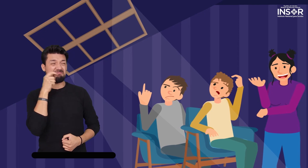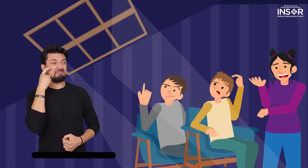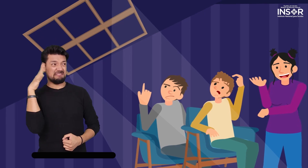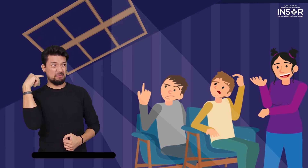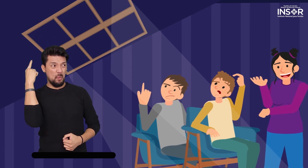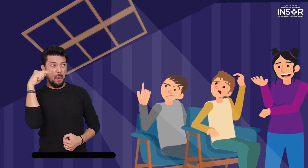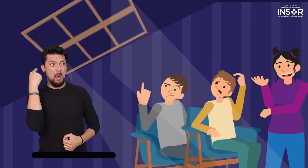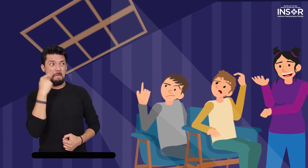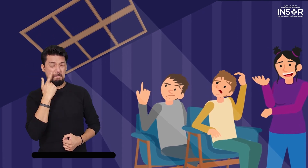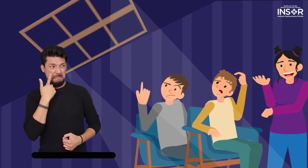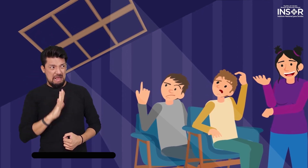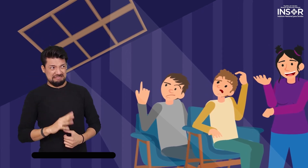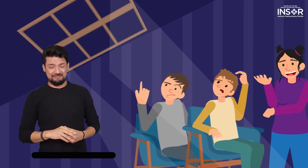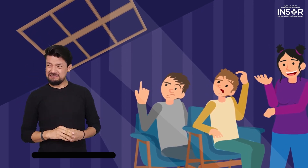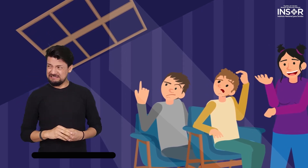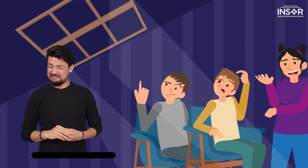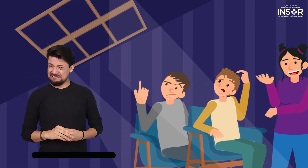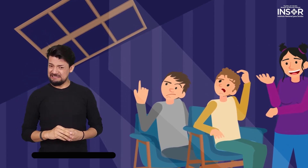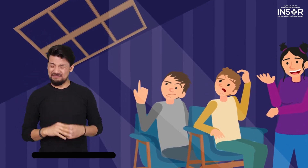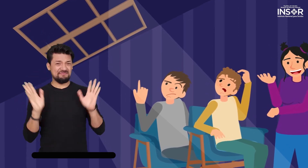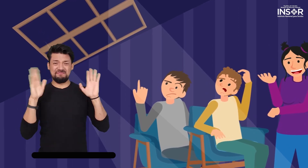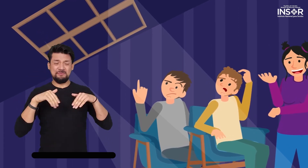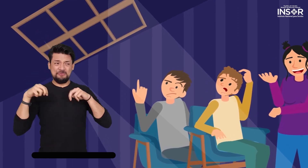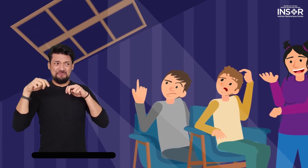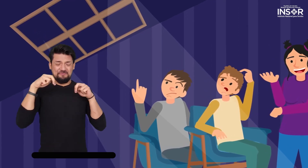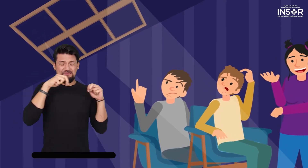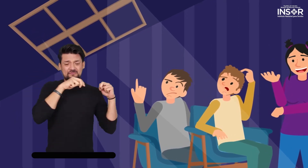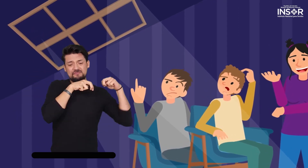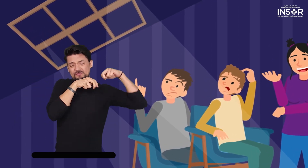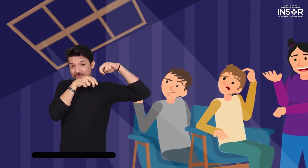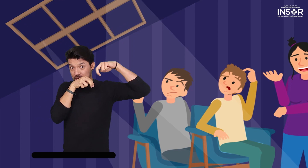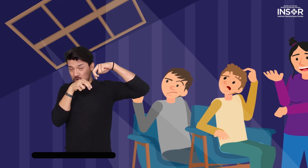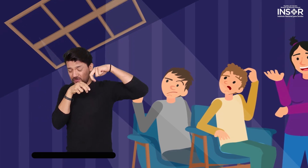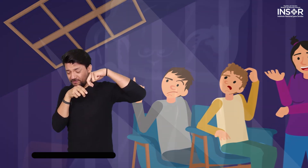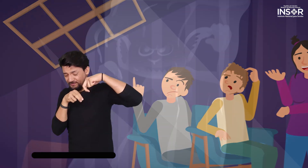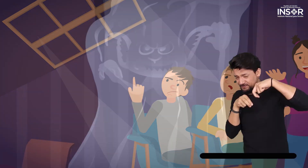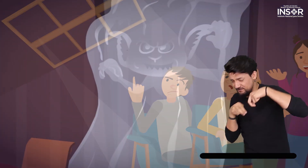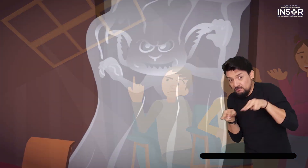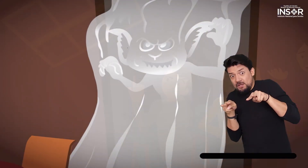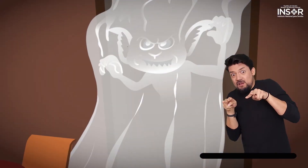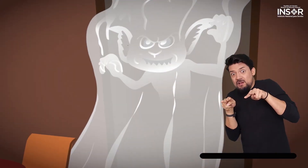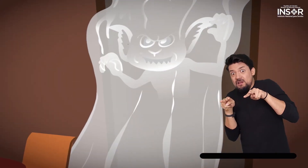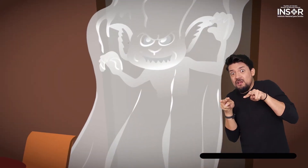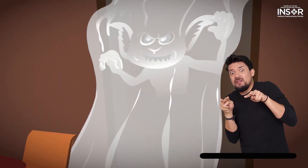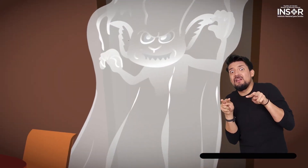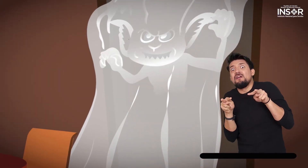Sí, Marcela parece estar loca. Finalmente los dos bajaron y se llevaron un susto de